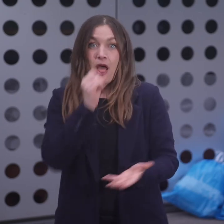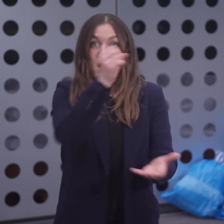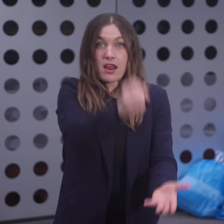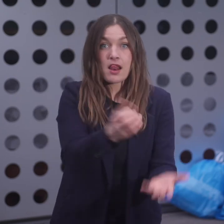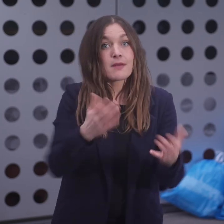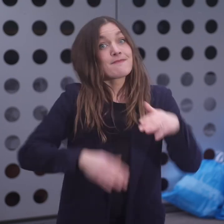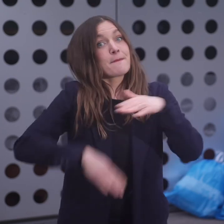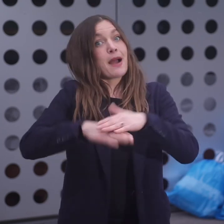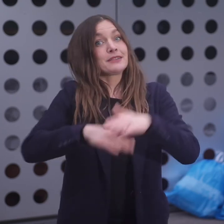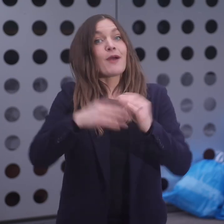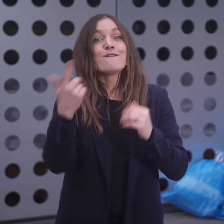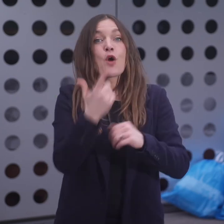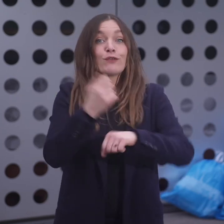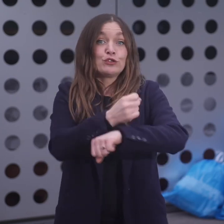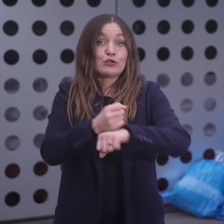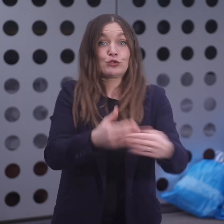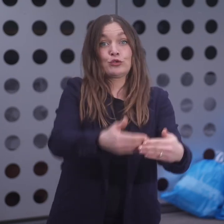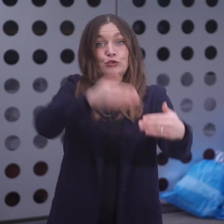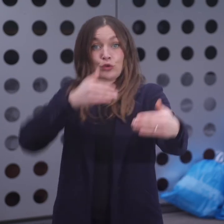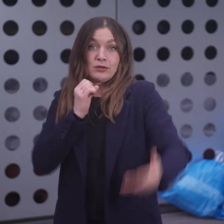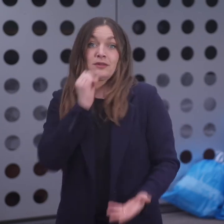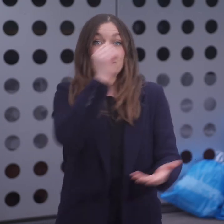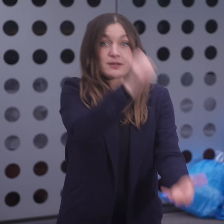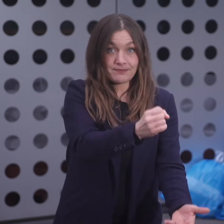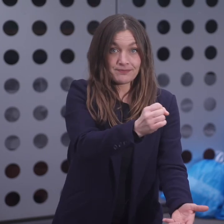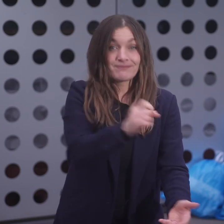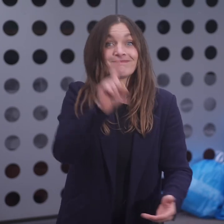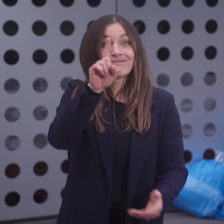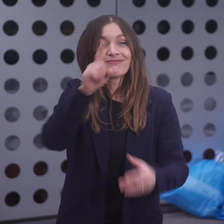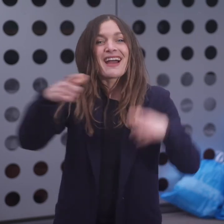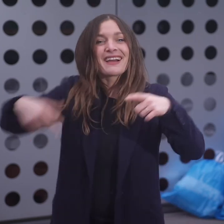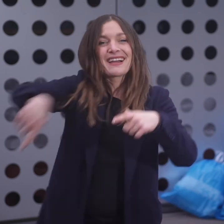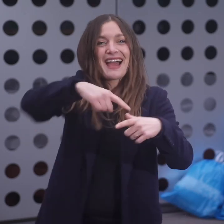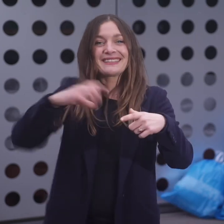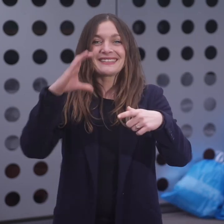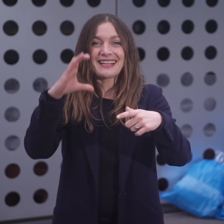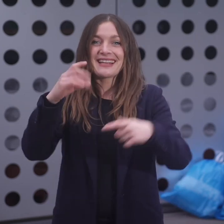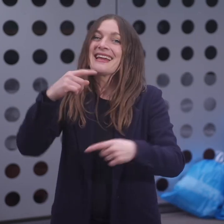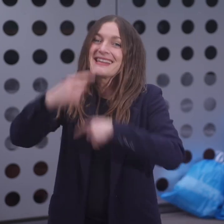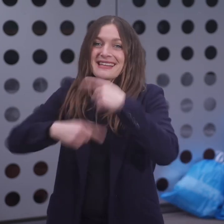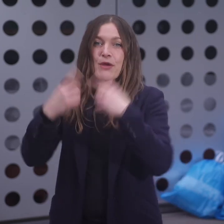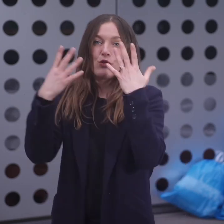Stunden vorher hinausstellen. Für den Kreis C ist es 9 Uhr morgens, maximal 3 Stunden vorher.